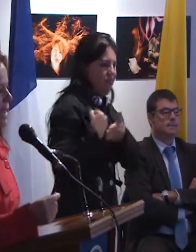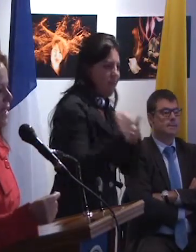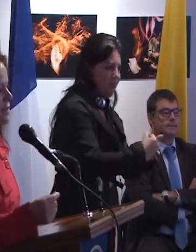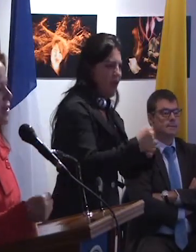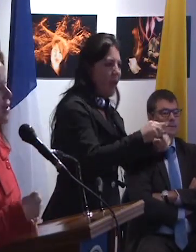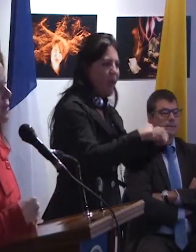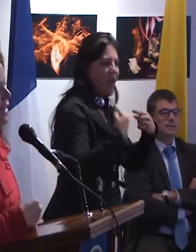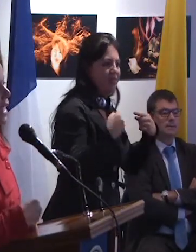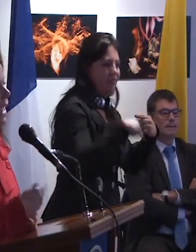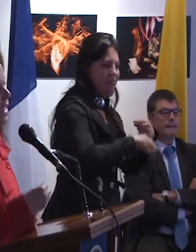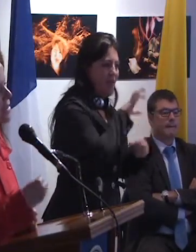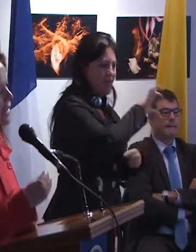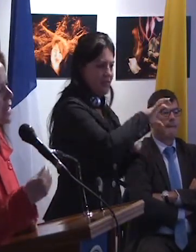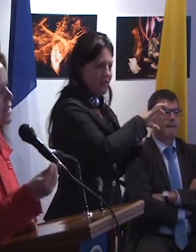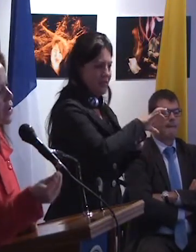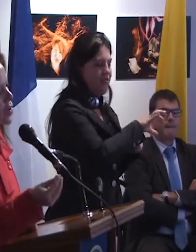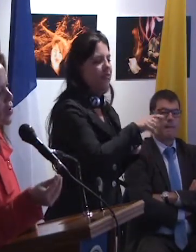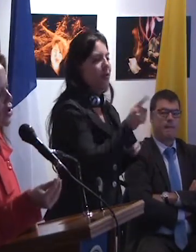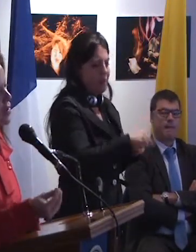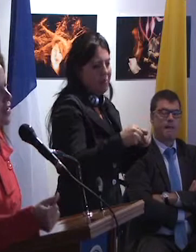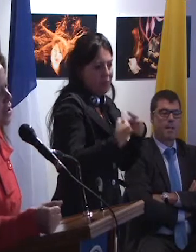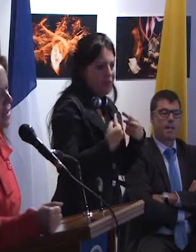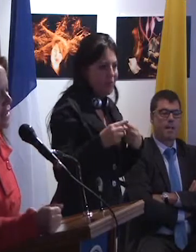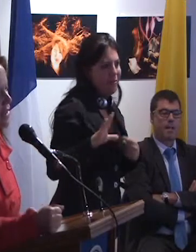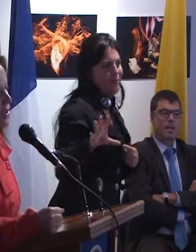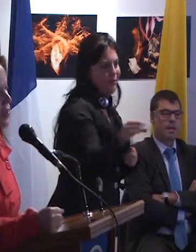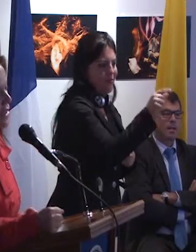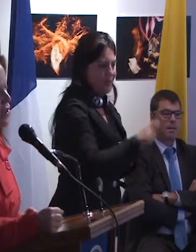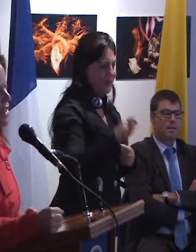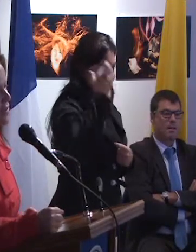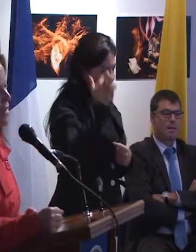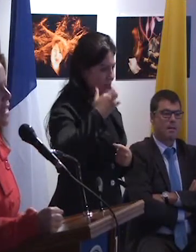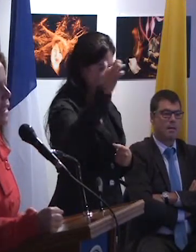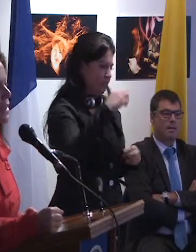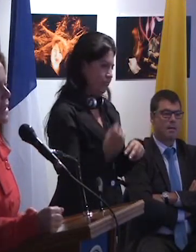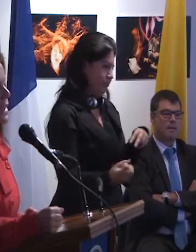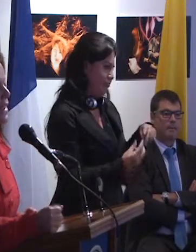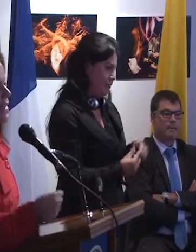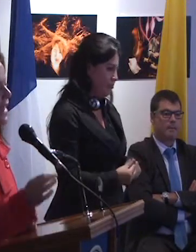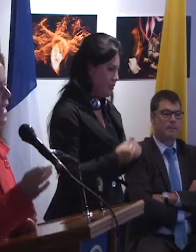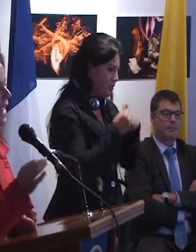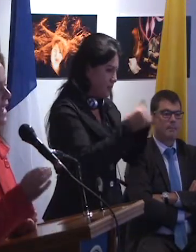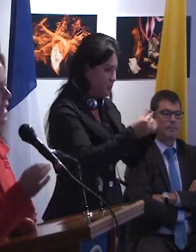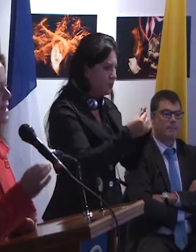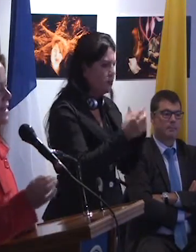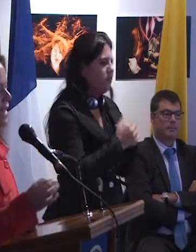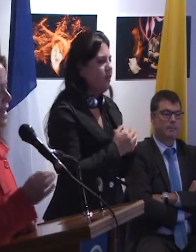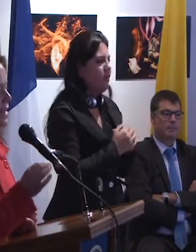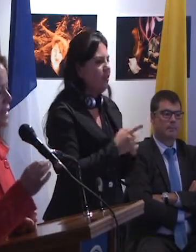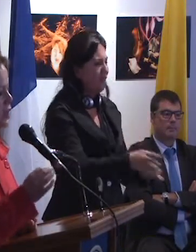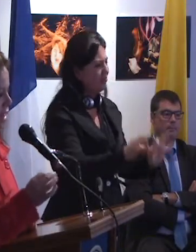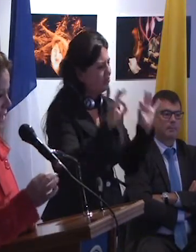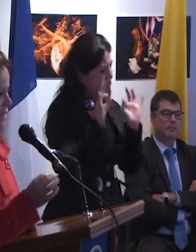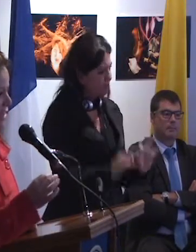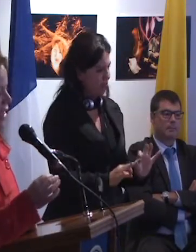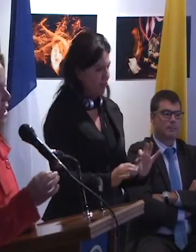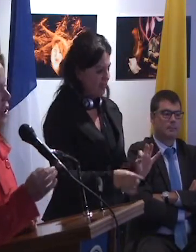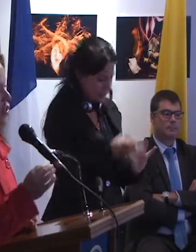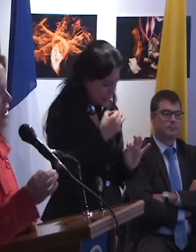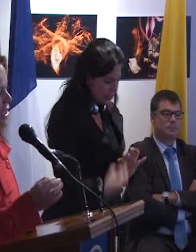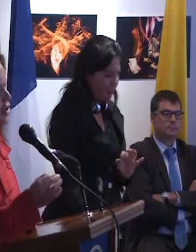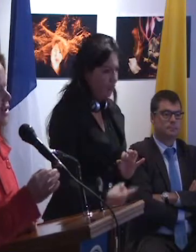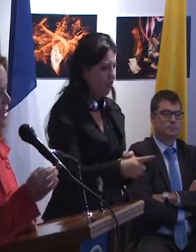metas de país, pero también a las metas de todos nuestros profesionales en educación especial, de garantizar y asegurar